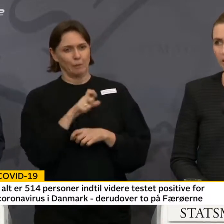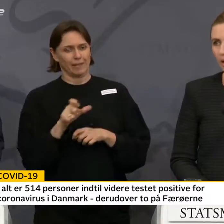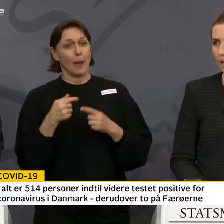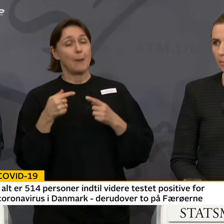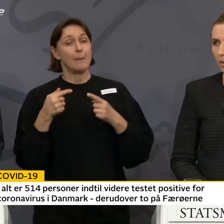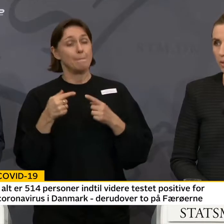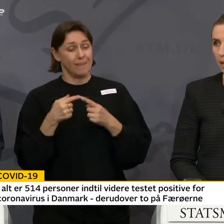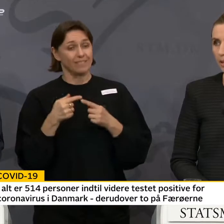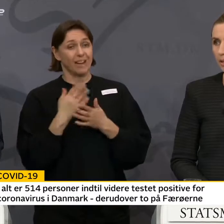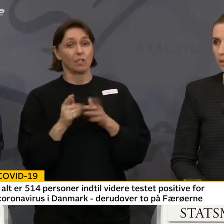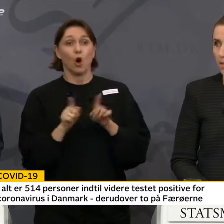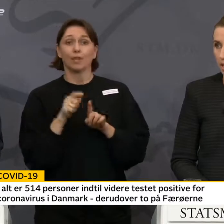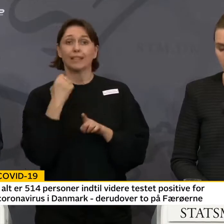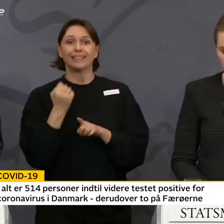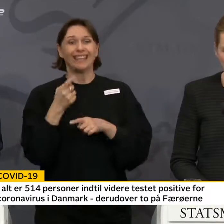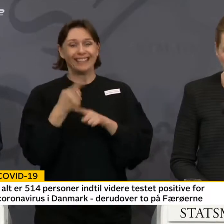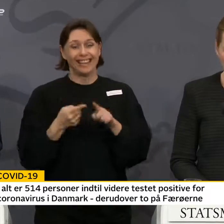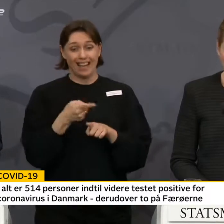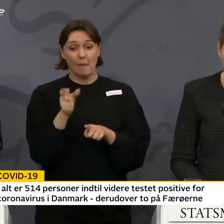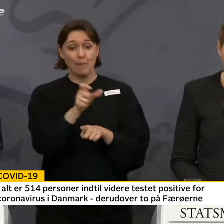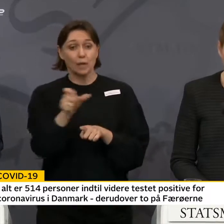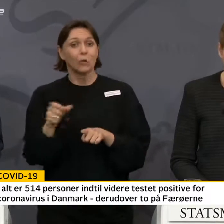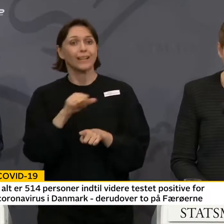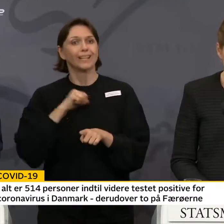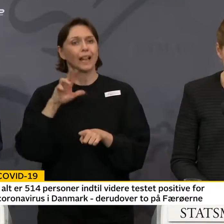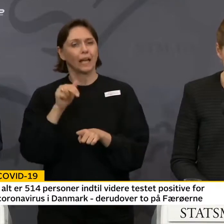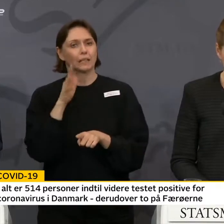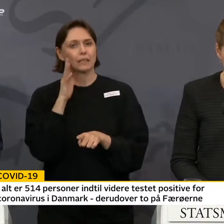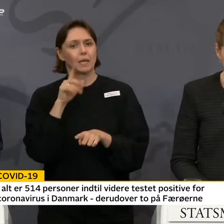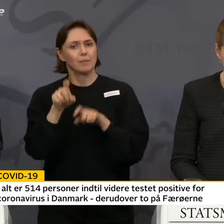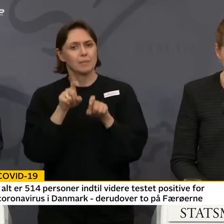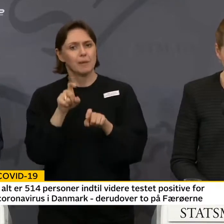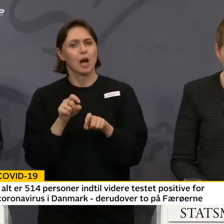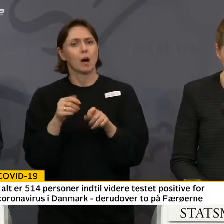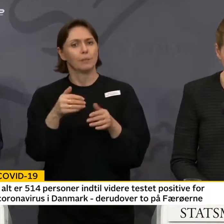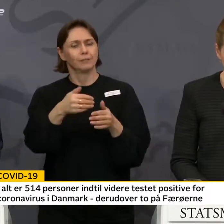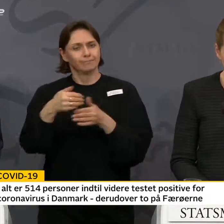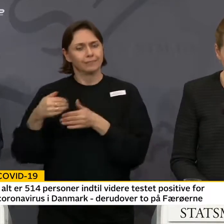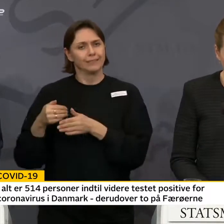fordi en del af personalet selv kan blive smittet og blive sendt i karantæne.